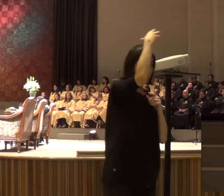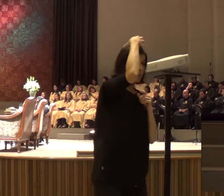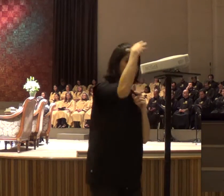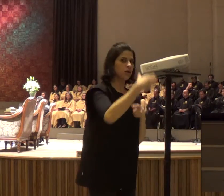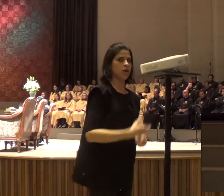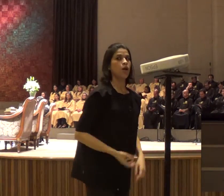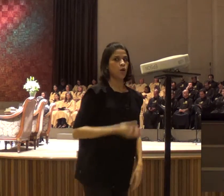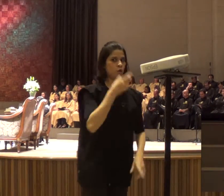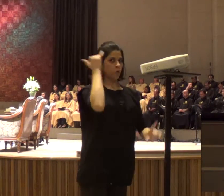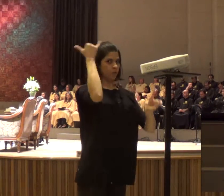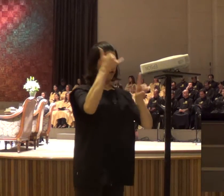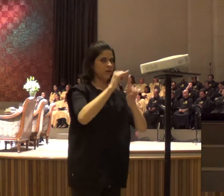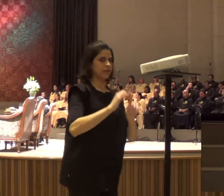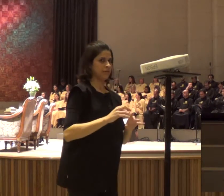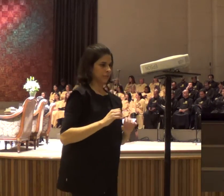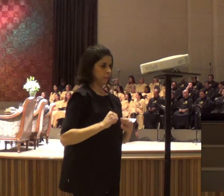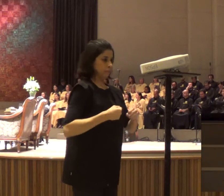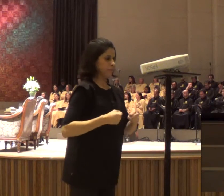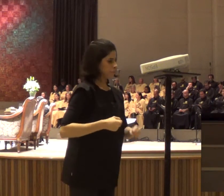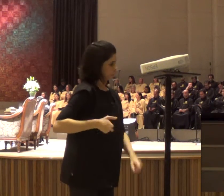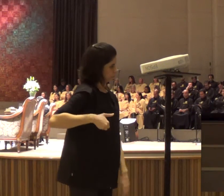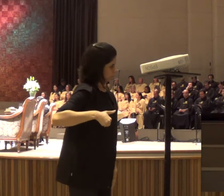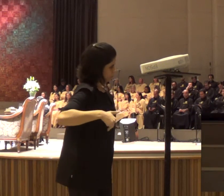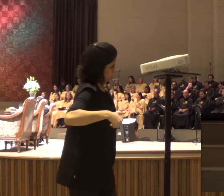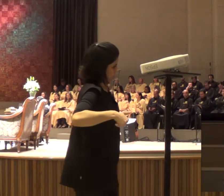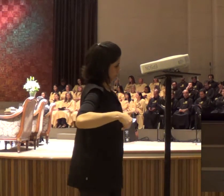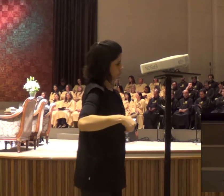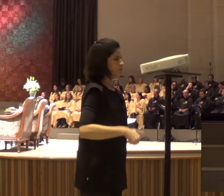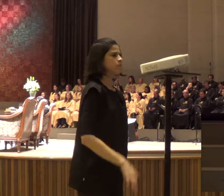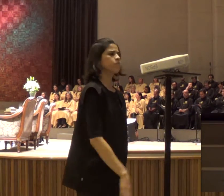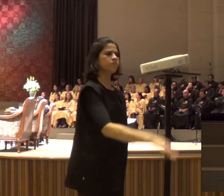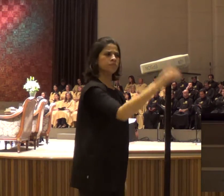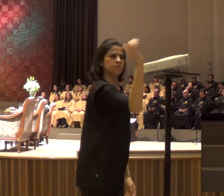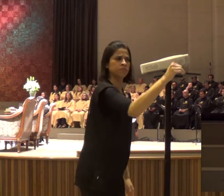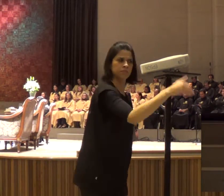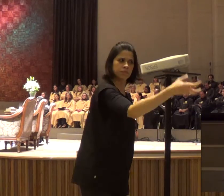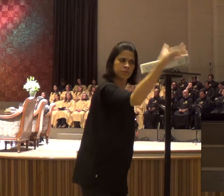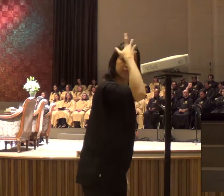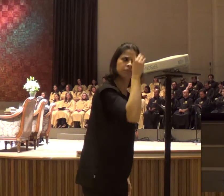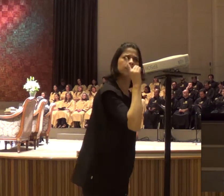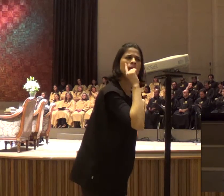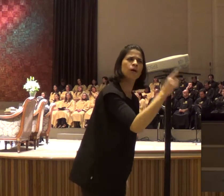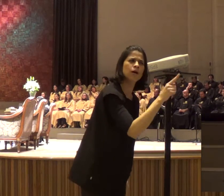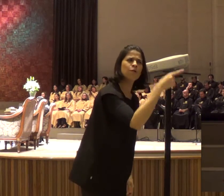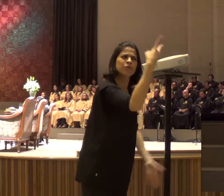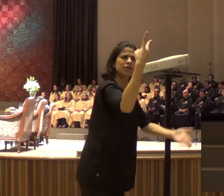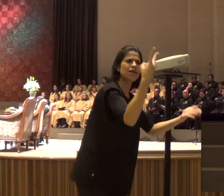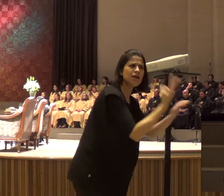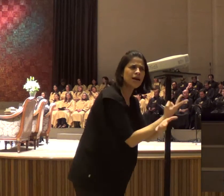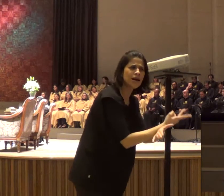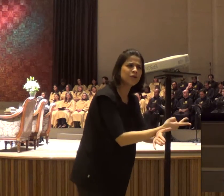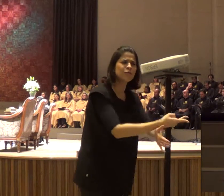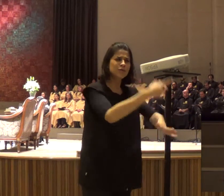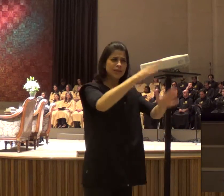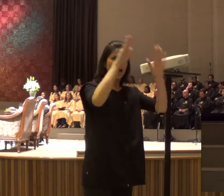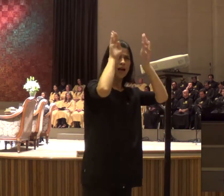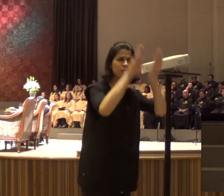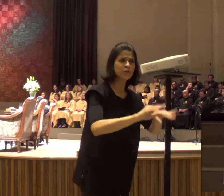tem, vocês abandonaram os mandamentos do Senhor, e seguiram os balaíns, aqui